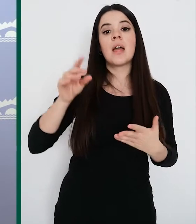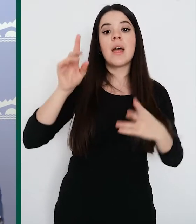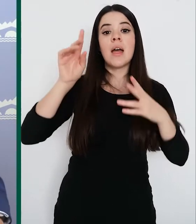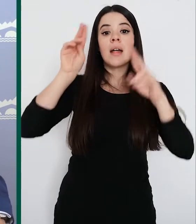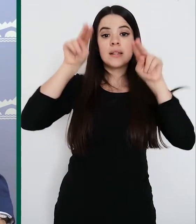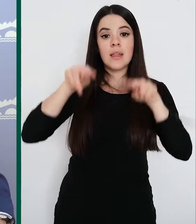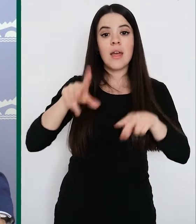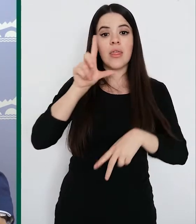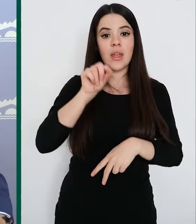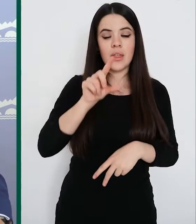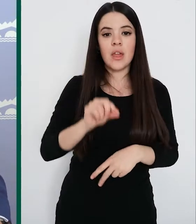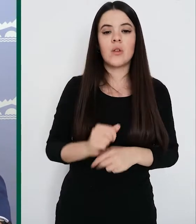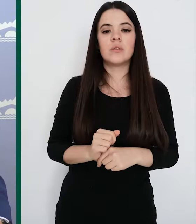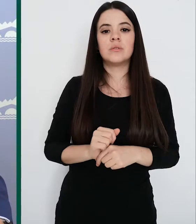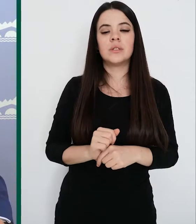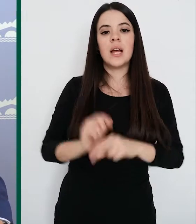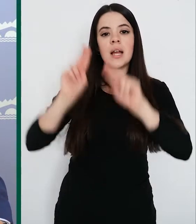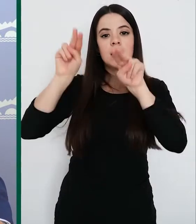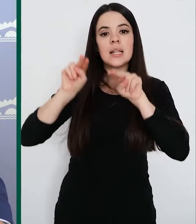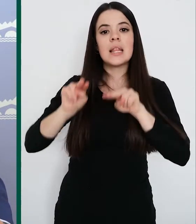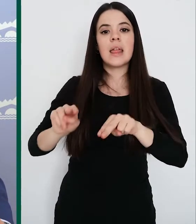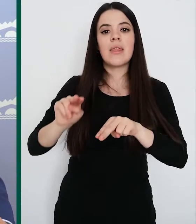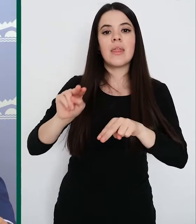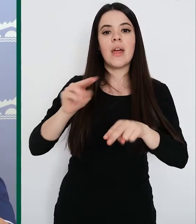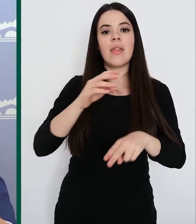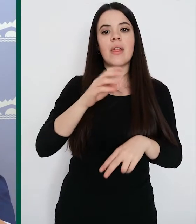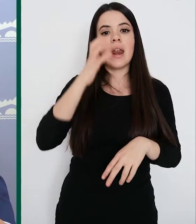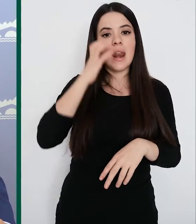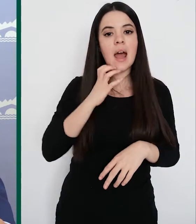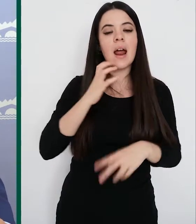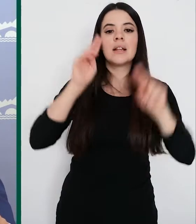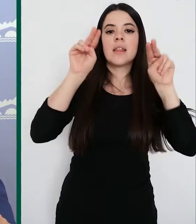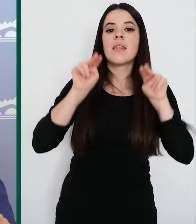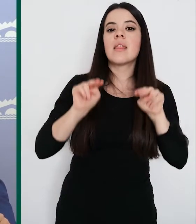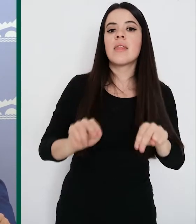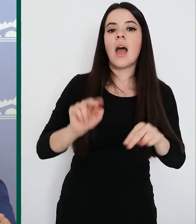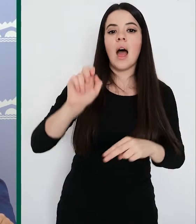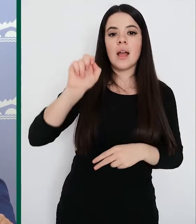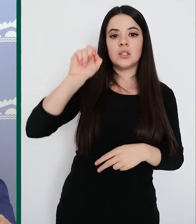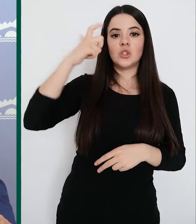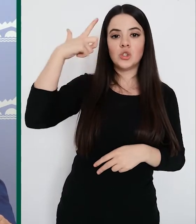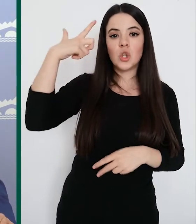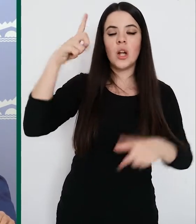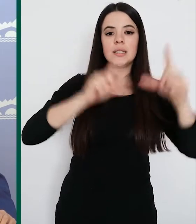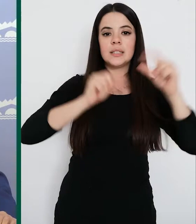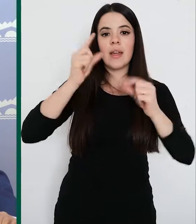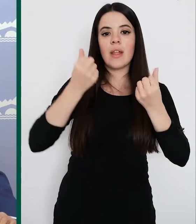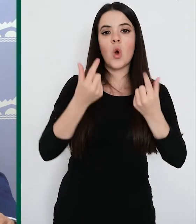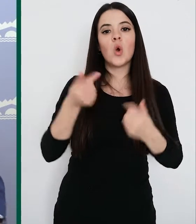Cenicero, el Centro Residencial de Personas Mayores de Nájera, las residencias El Sol y la Estrella de Logroño y el Centro Residencial de Personas